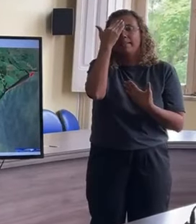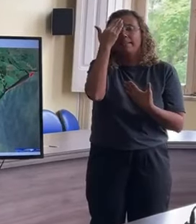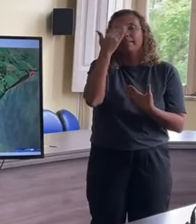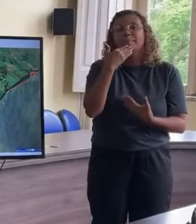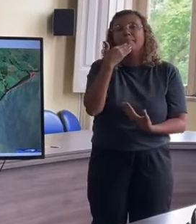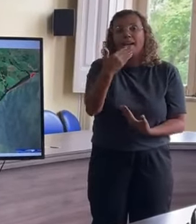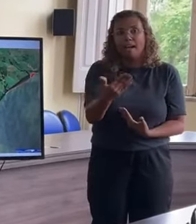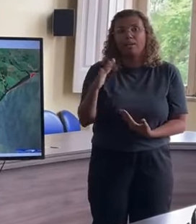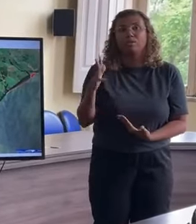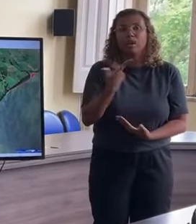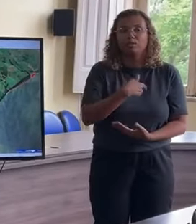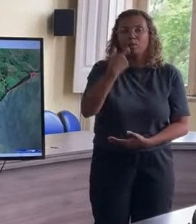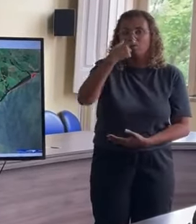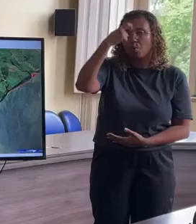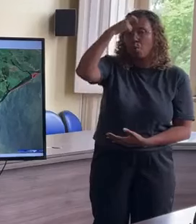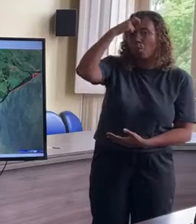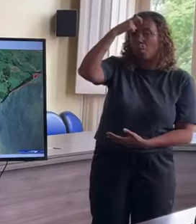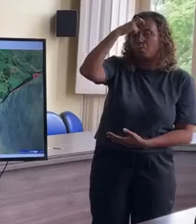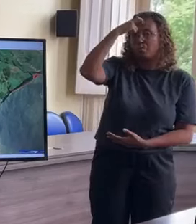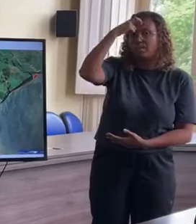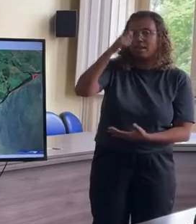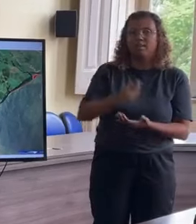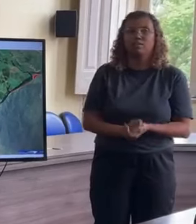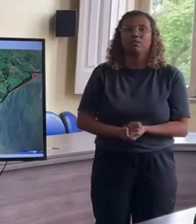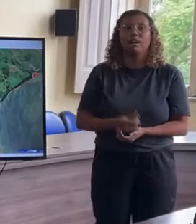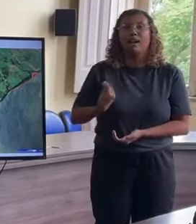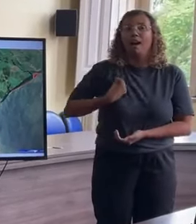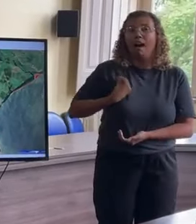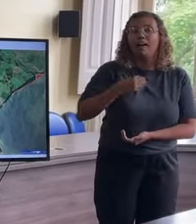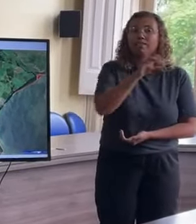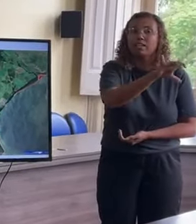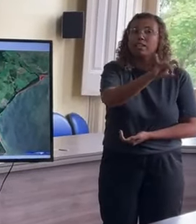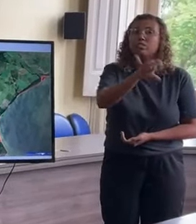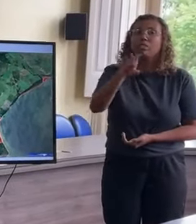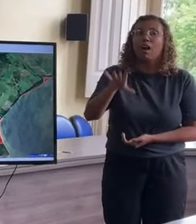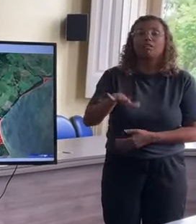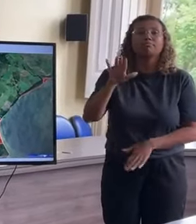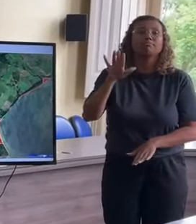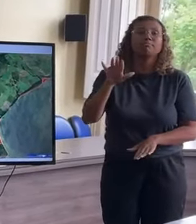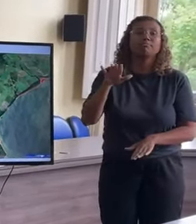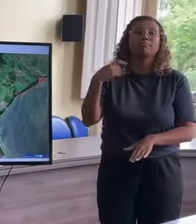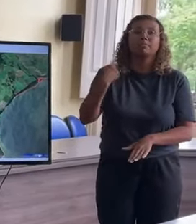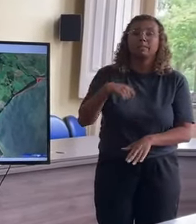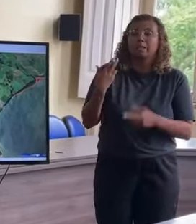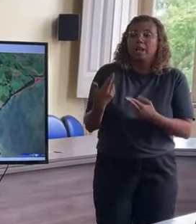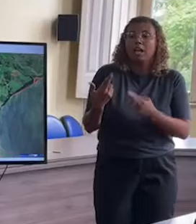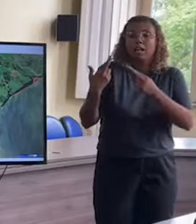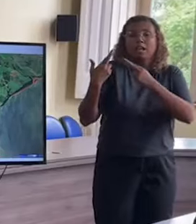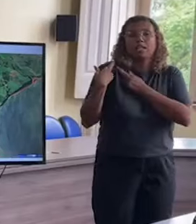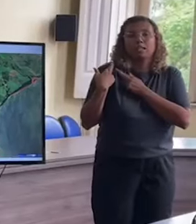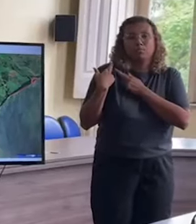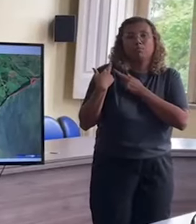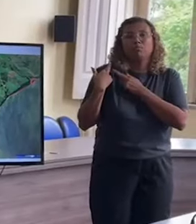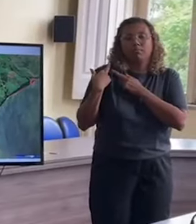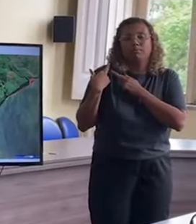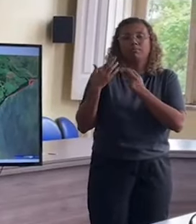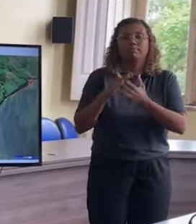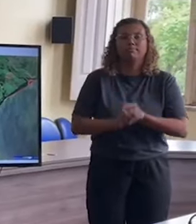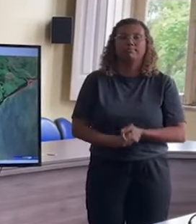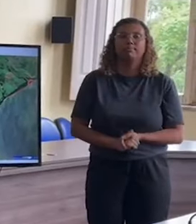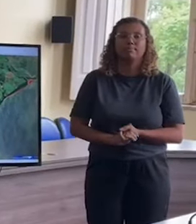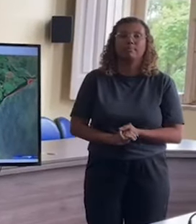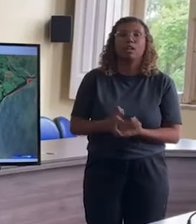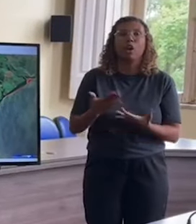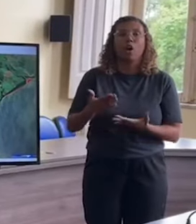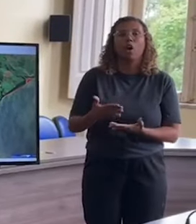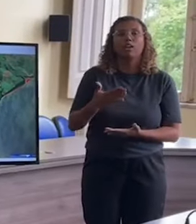sejam conscientes, gente, sejam conscientes. A vida de todos nós depende da nossa responsabilidade apenas. Olhem